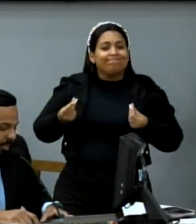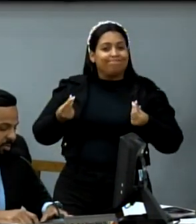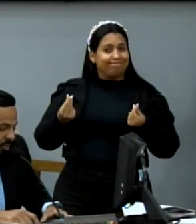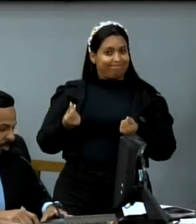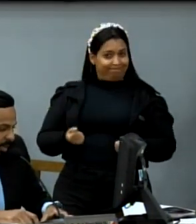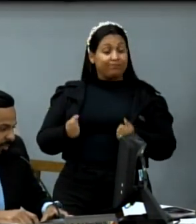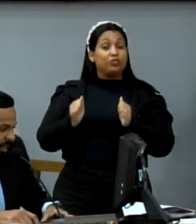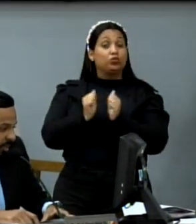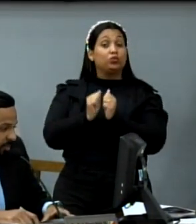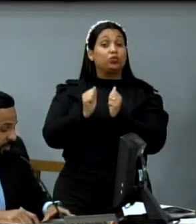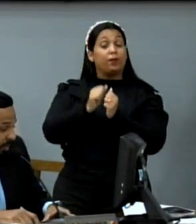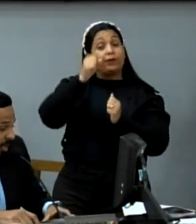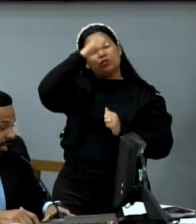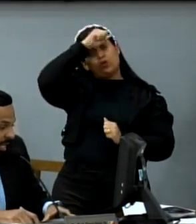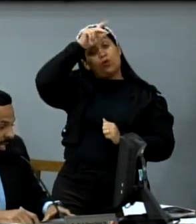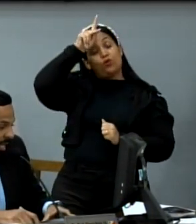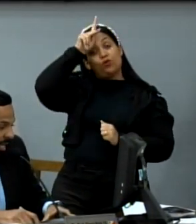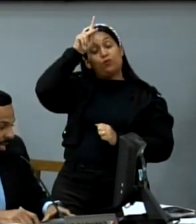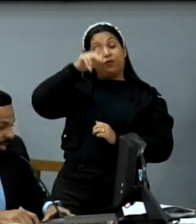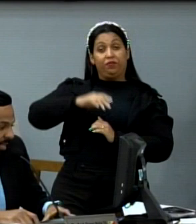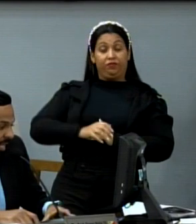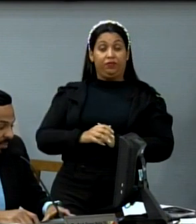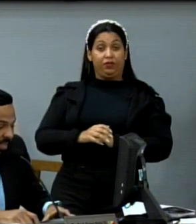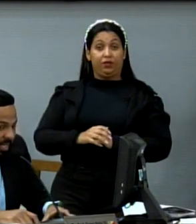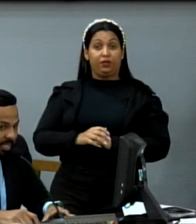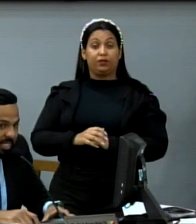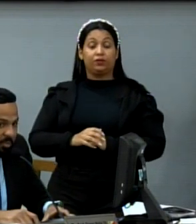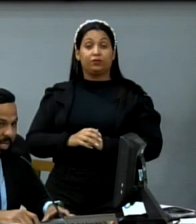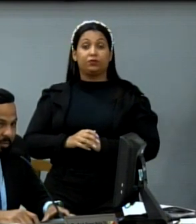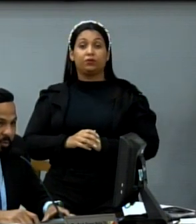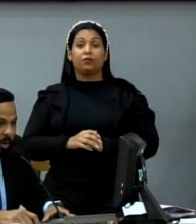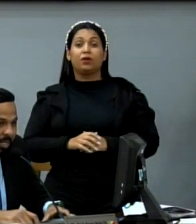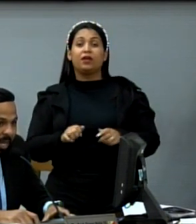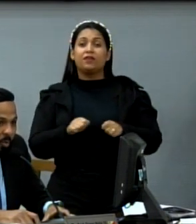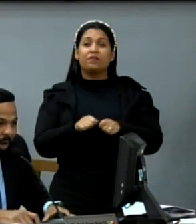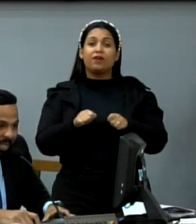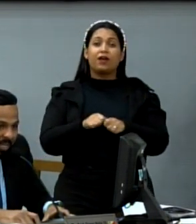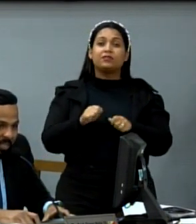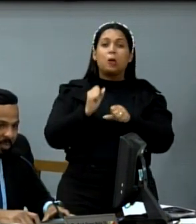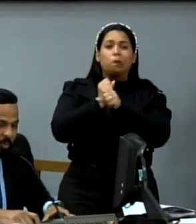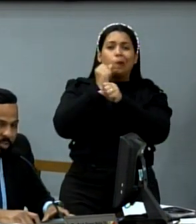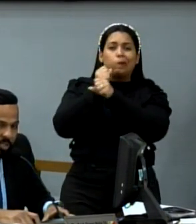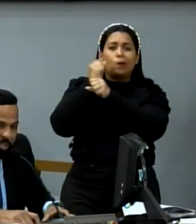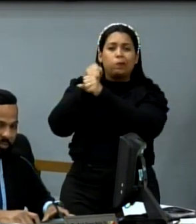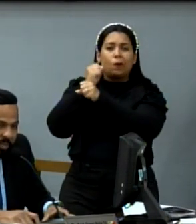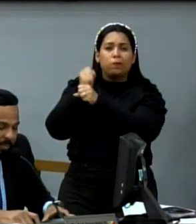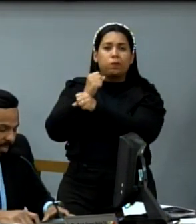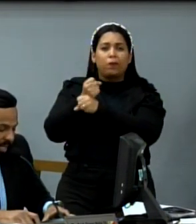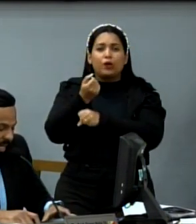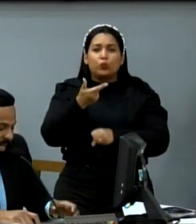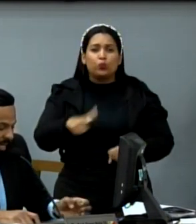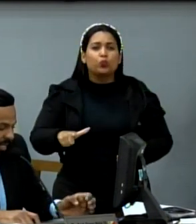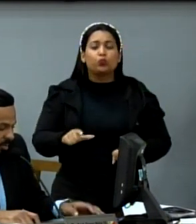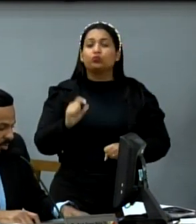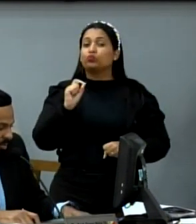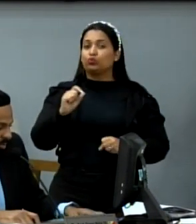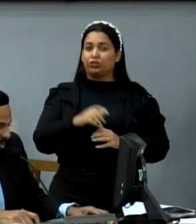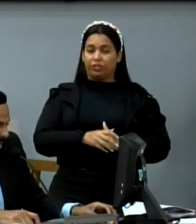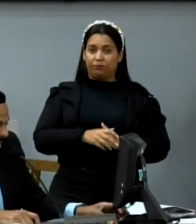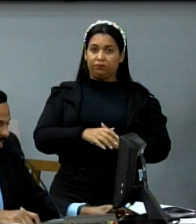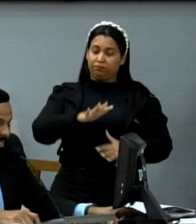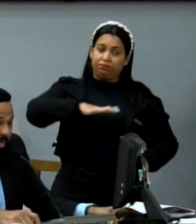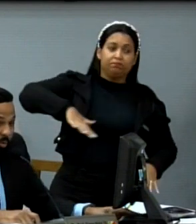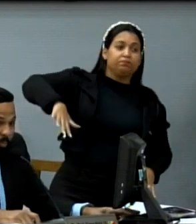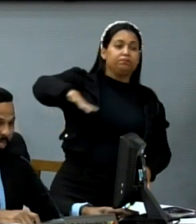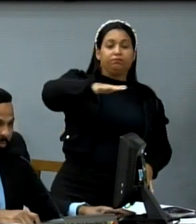juntamente com o prefeito, na revitalização e reforma da quadra esportiva ali do